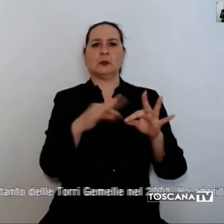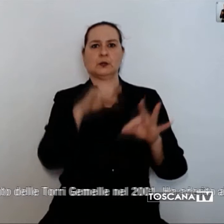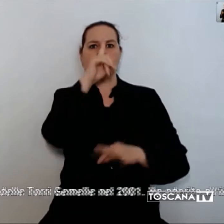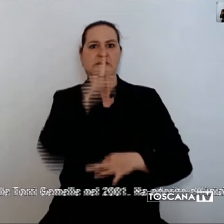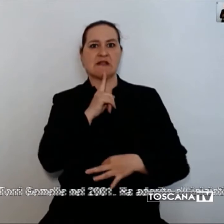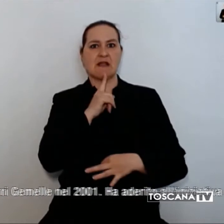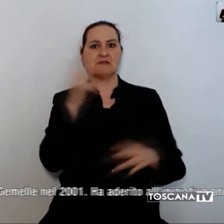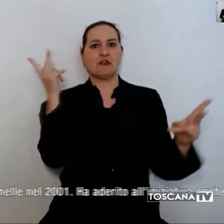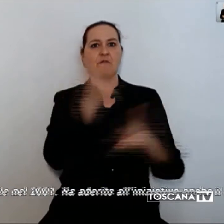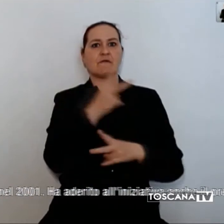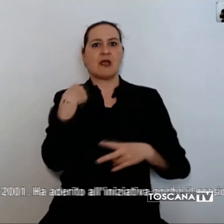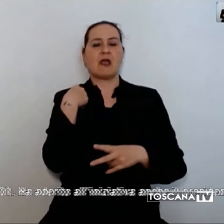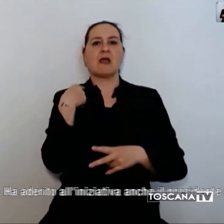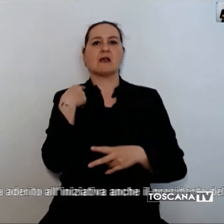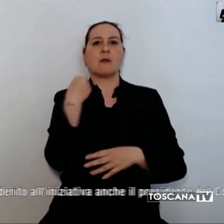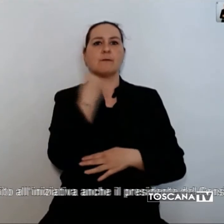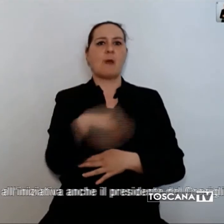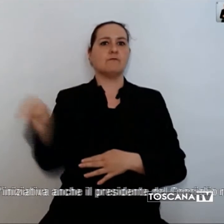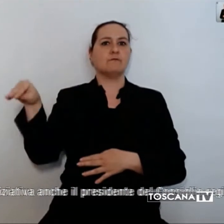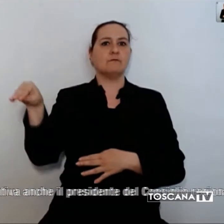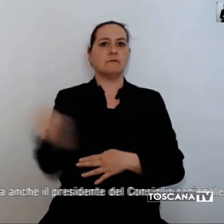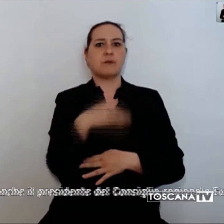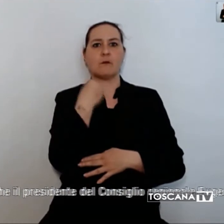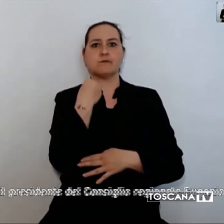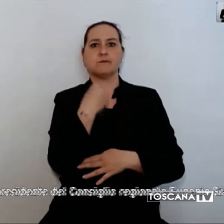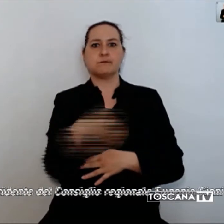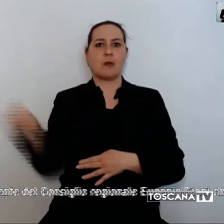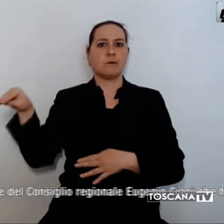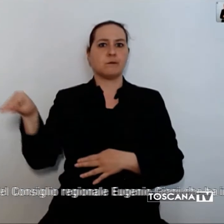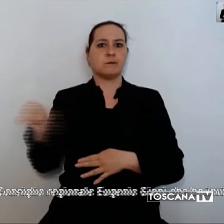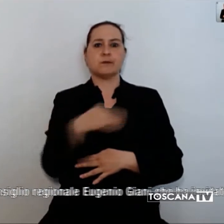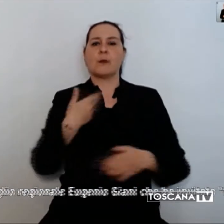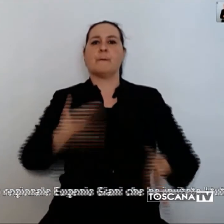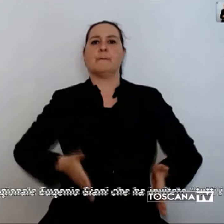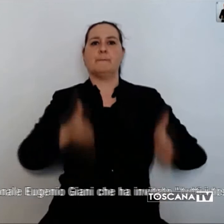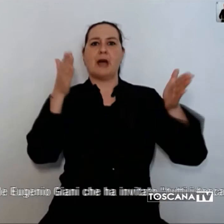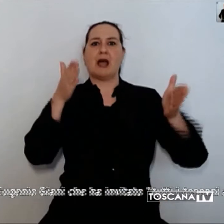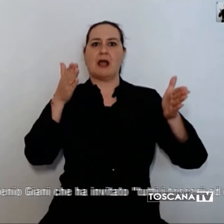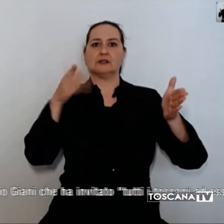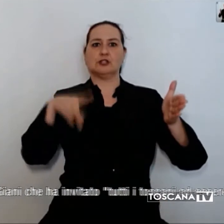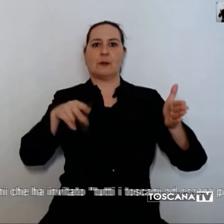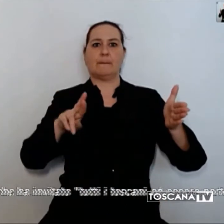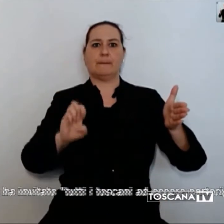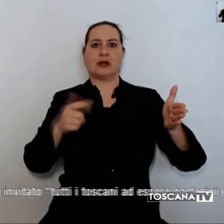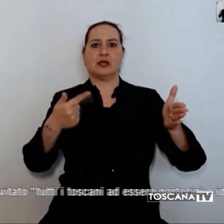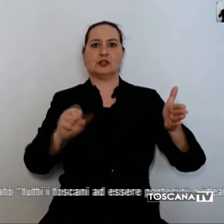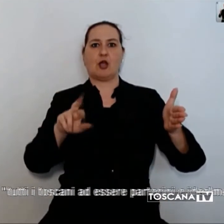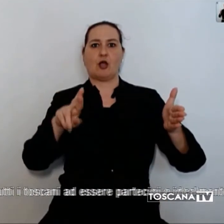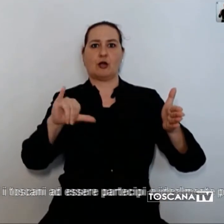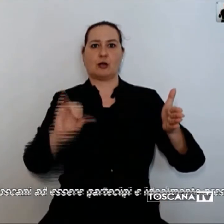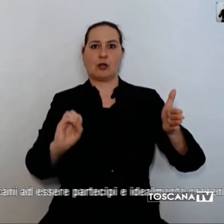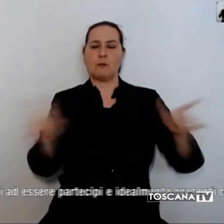ritocchi della risorta, la campana di Palazzo Pretorio così come avvenne dopo l'attentato